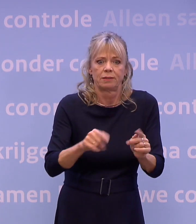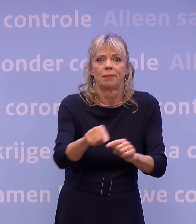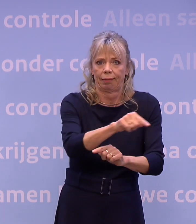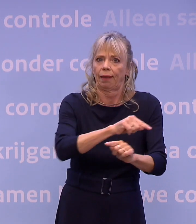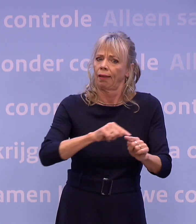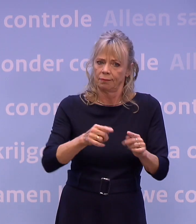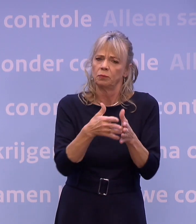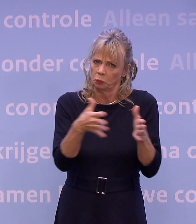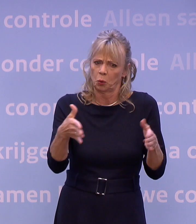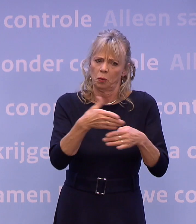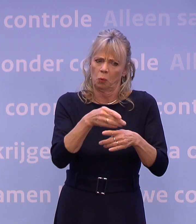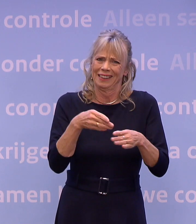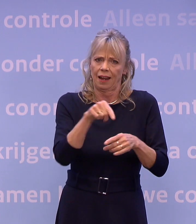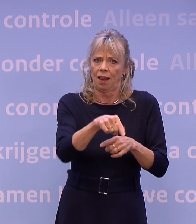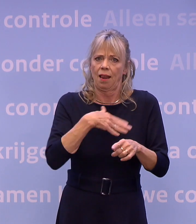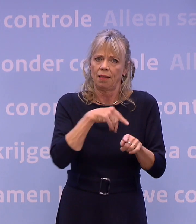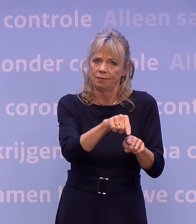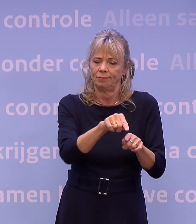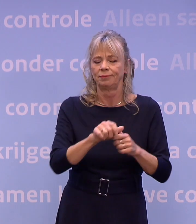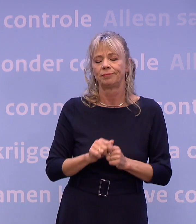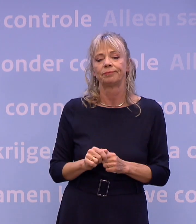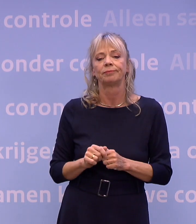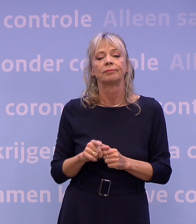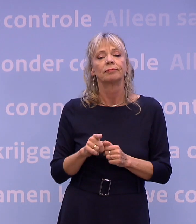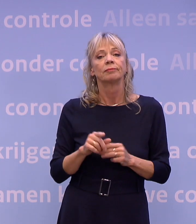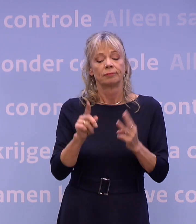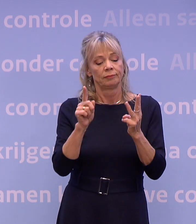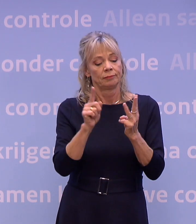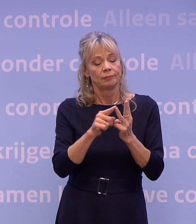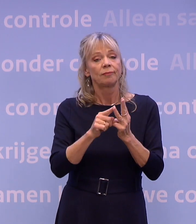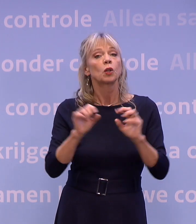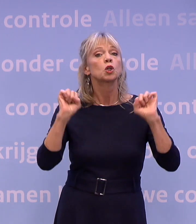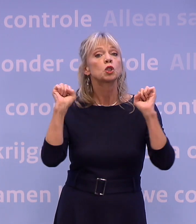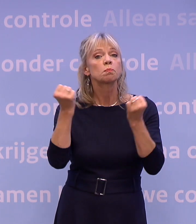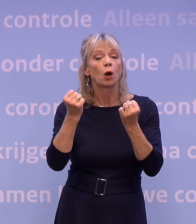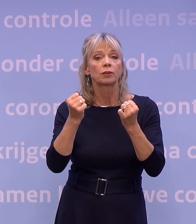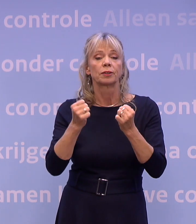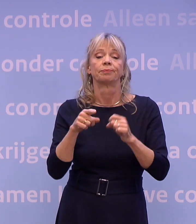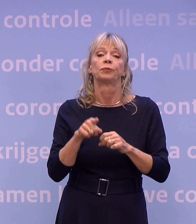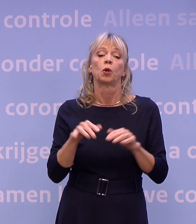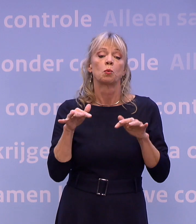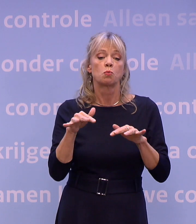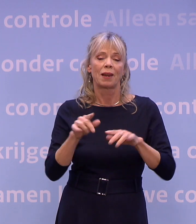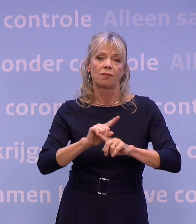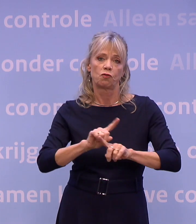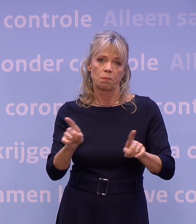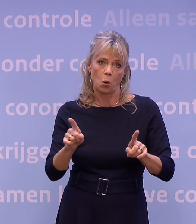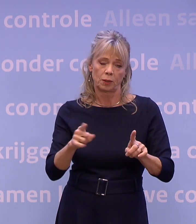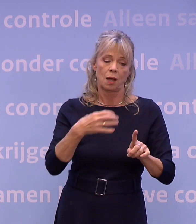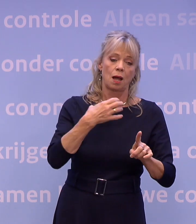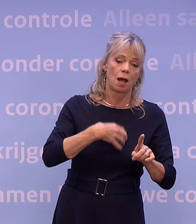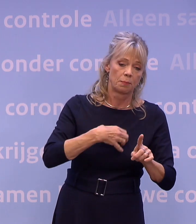Dan als derde de sport. Publiek blijft verboden, zowel in de amateursport als de